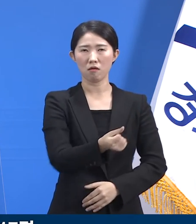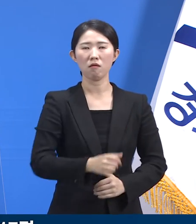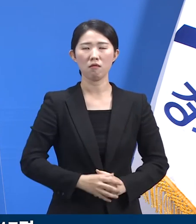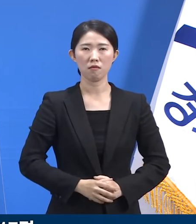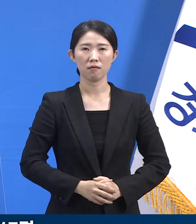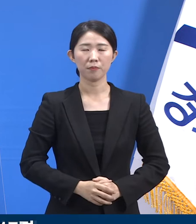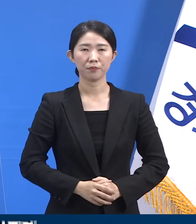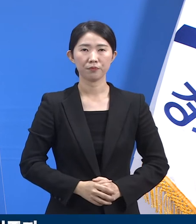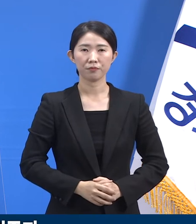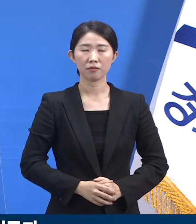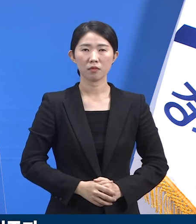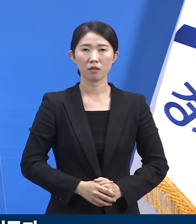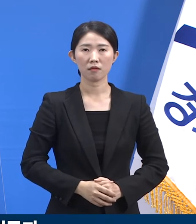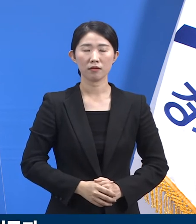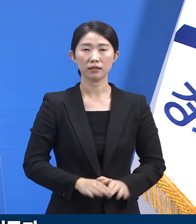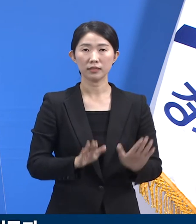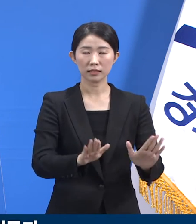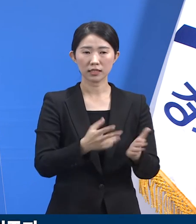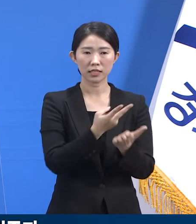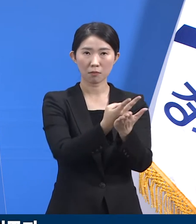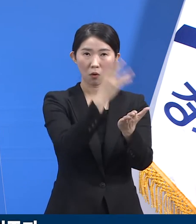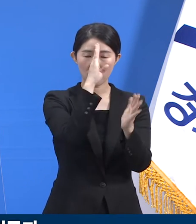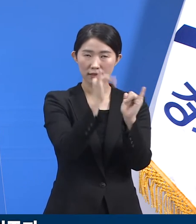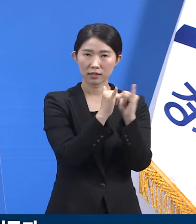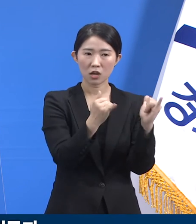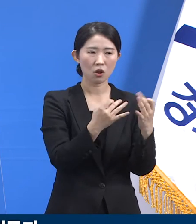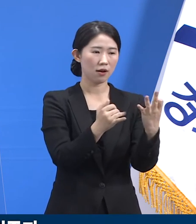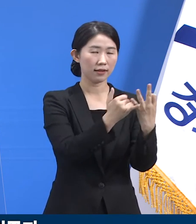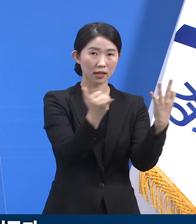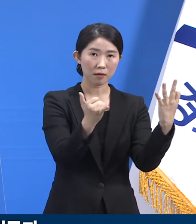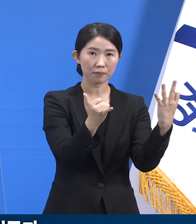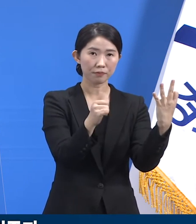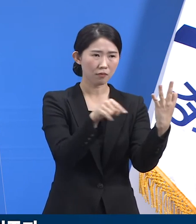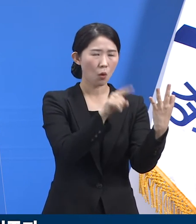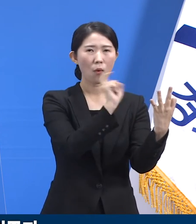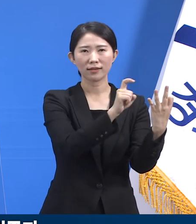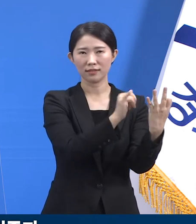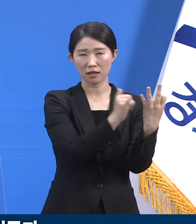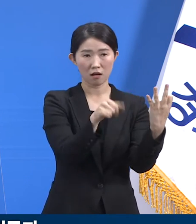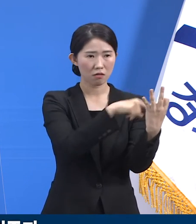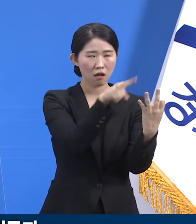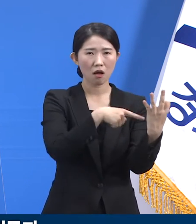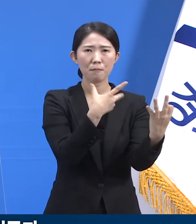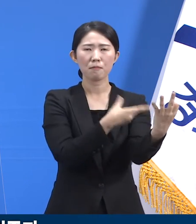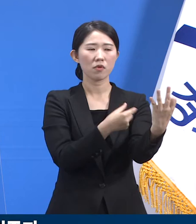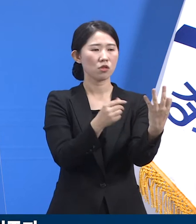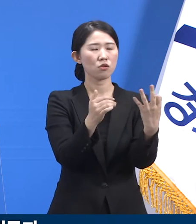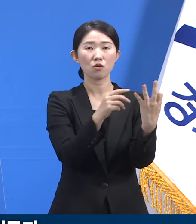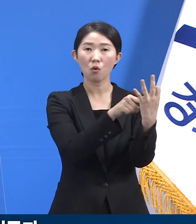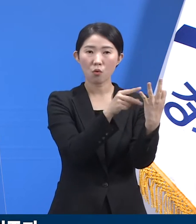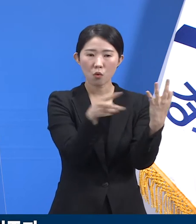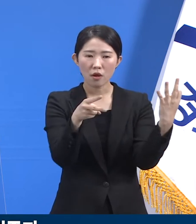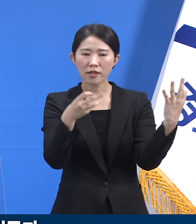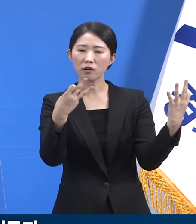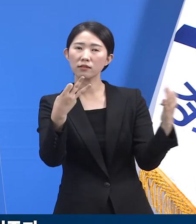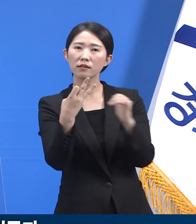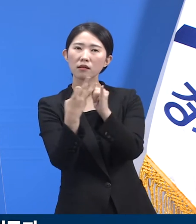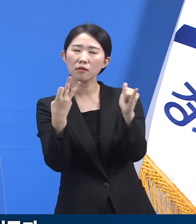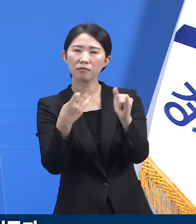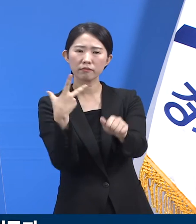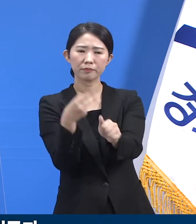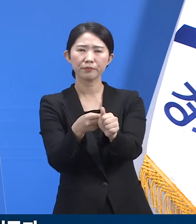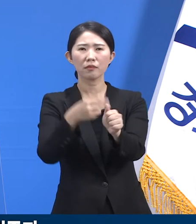확진된 입원 환자 14명 중 13명은 백신 미접종자셨습니다. 백신을